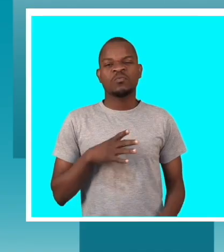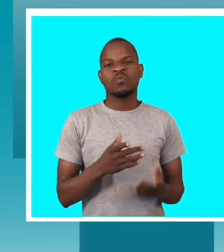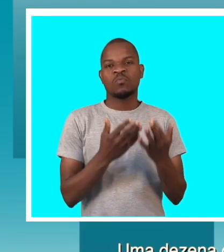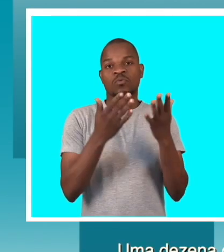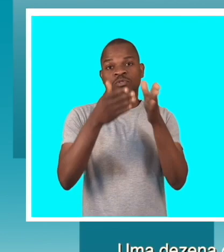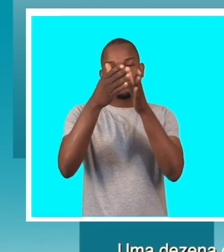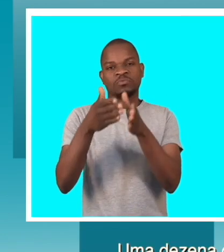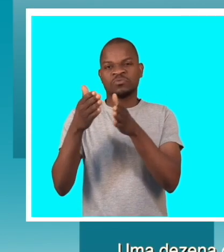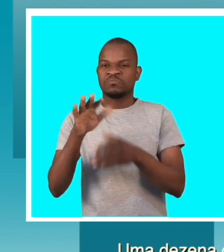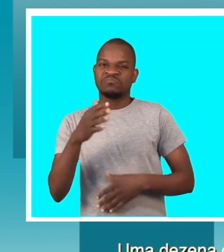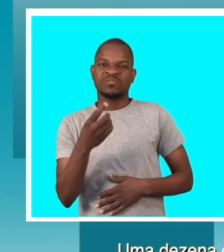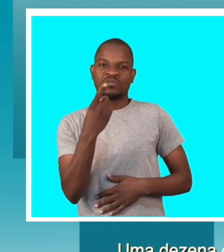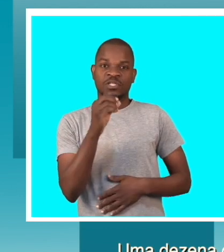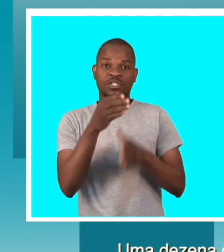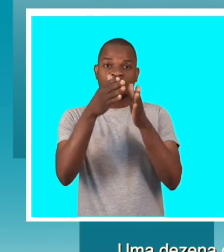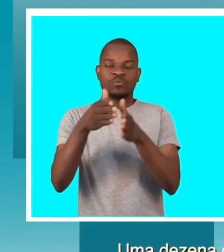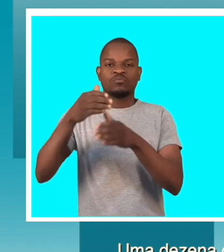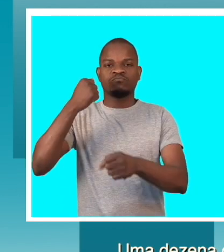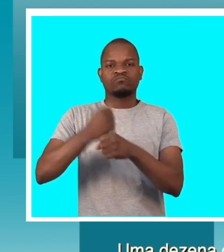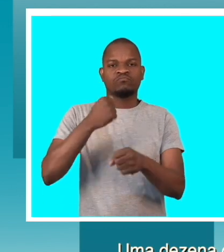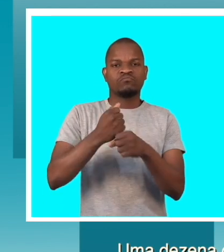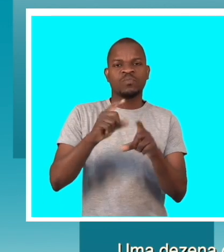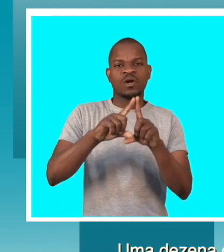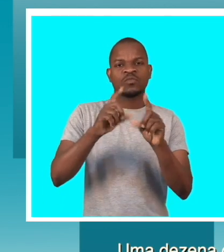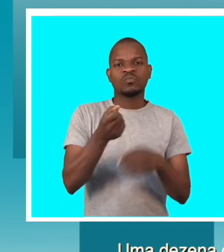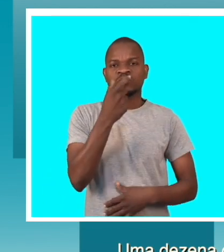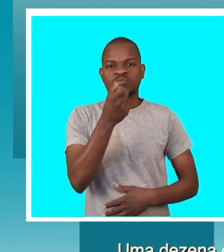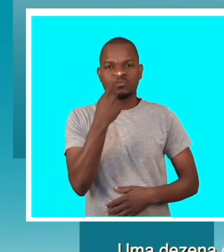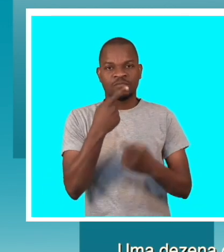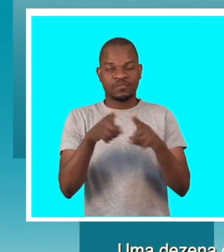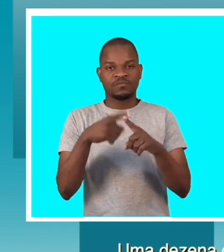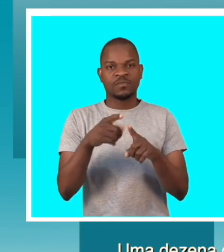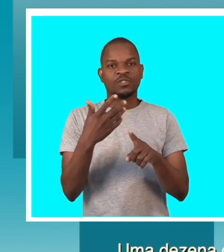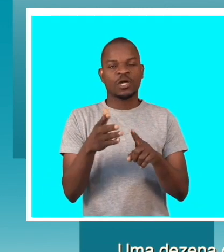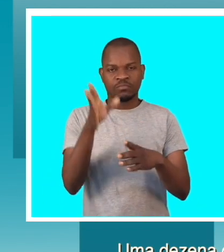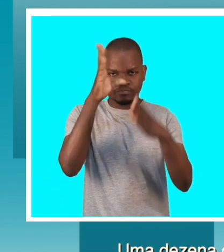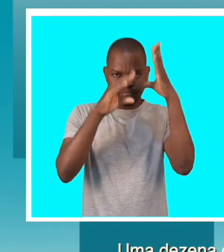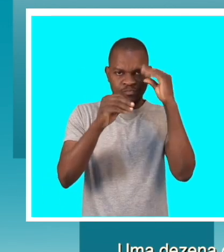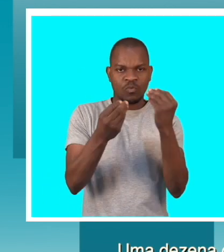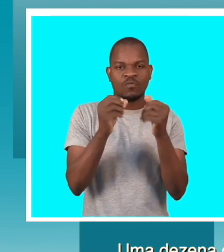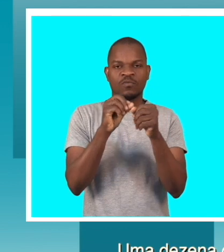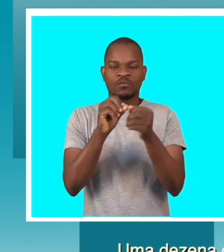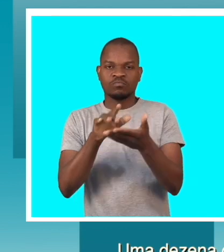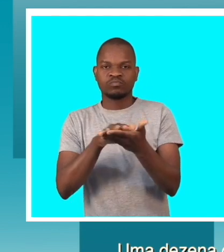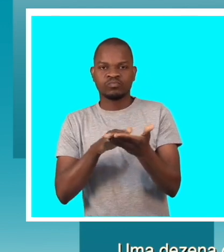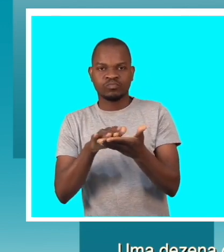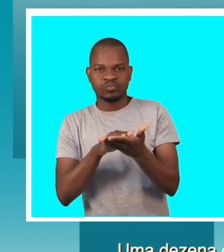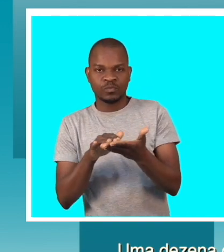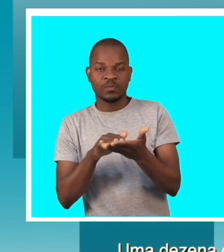Uma dezena de profissionais de saúde que trabalham com fármacos foram capacitados em leitura e grafia em braile. O